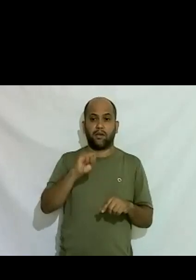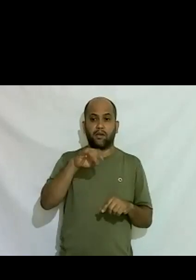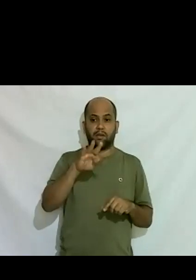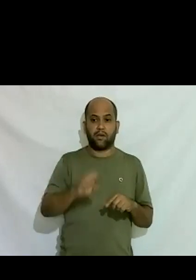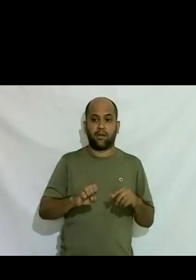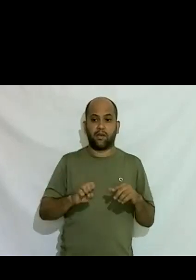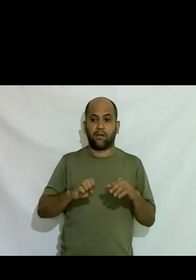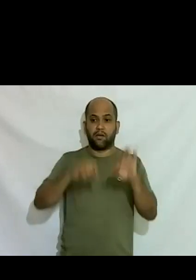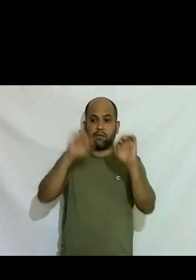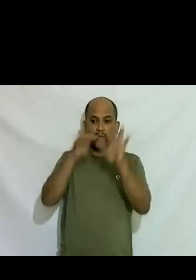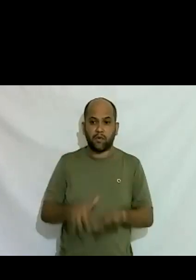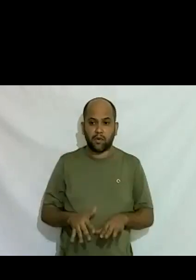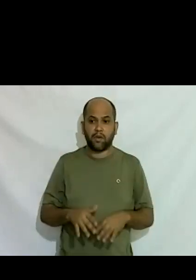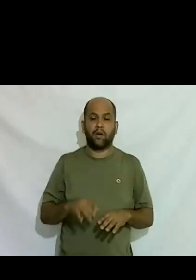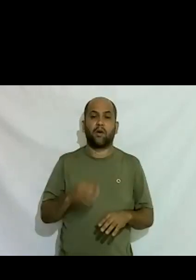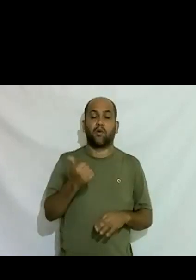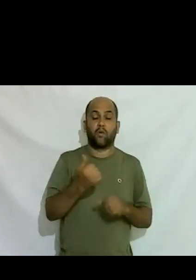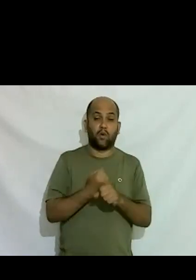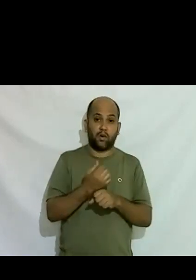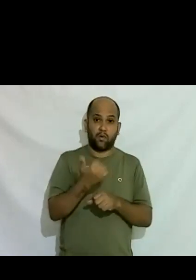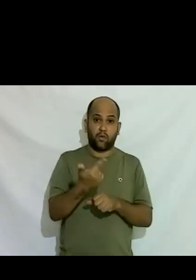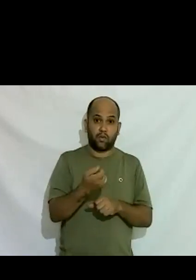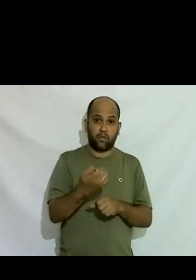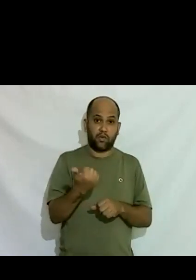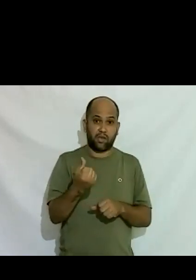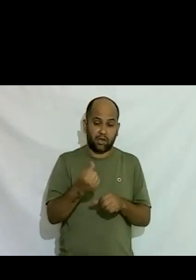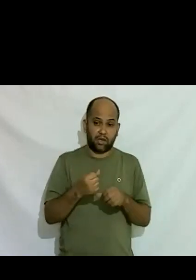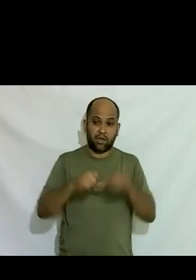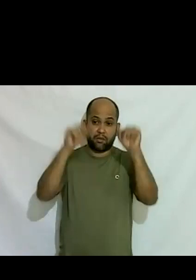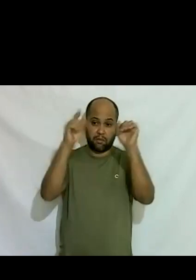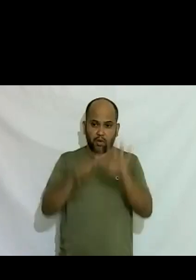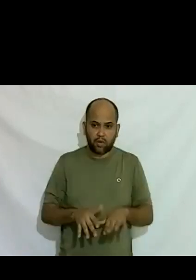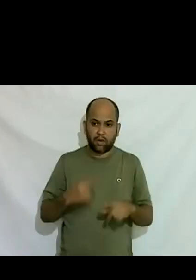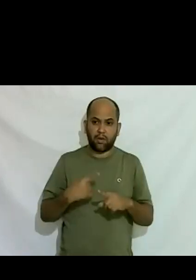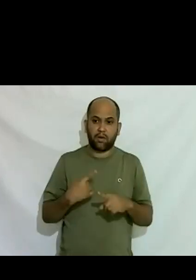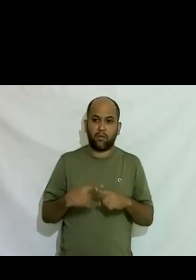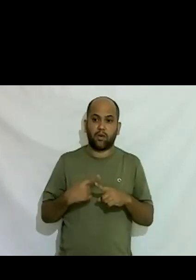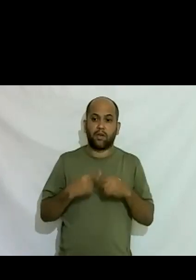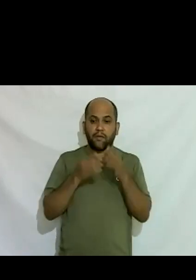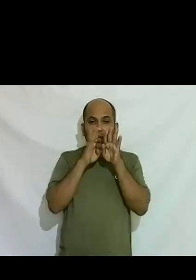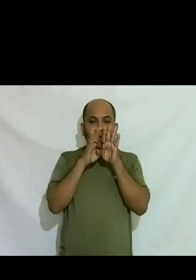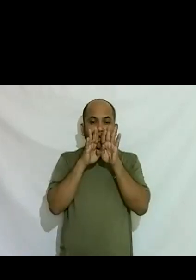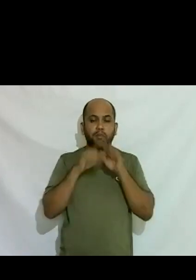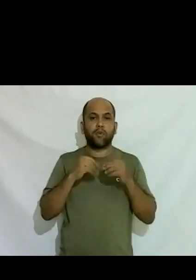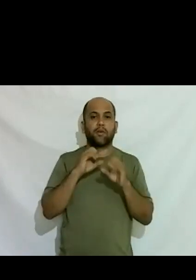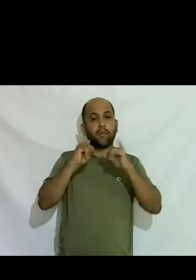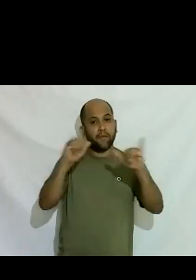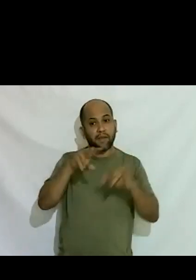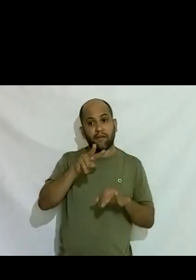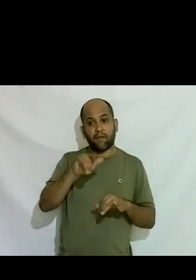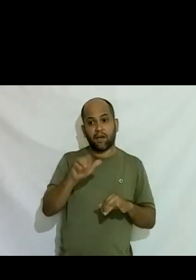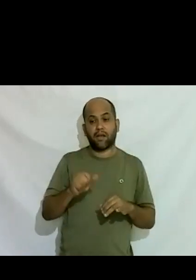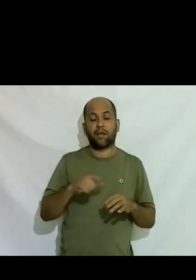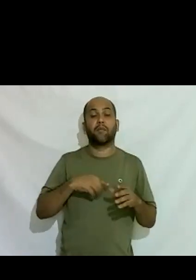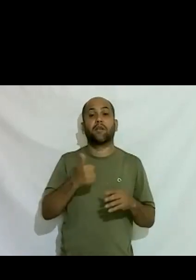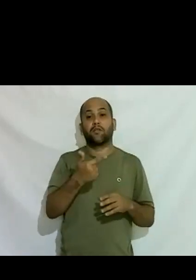sem site o ano de 2016 inteiro fiquei sozinha sem site trabalhando só com Facebook para divulgar as vagas mas em 2017